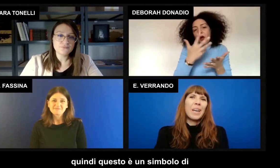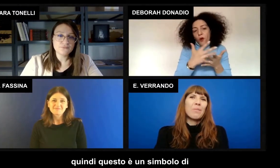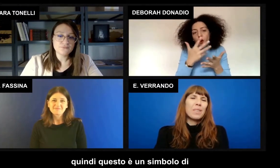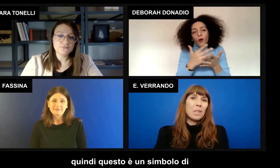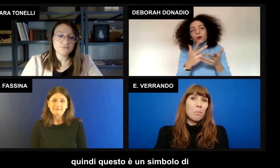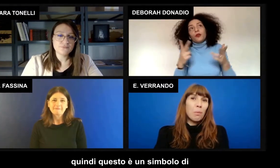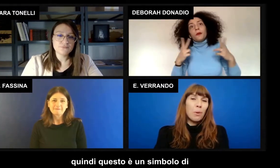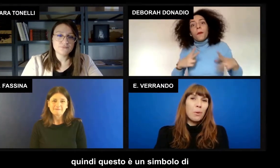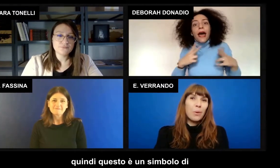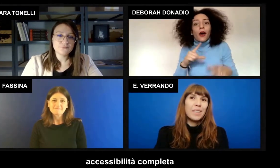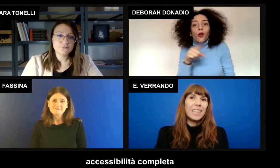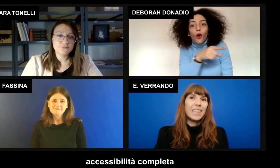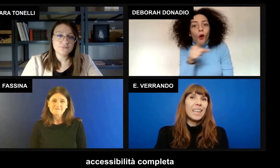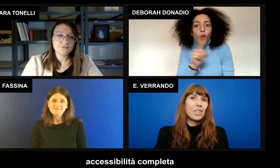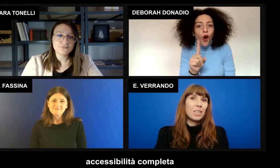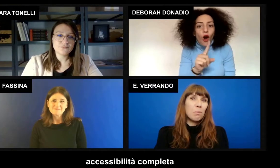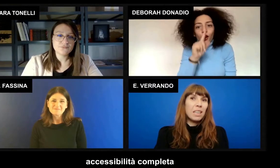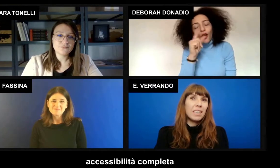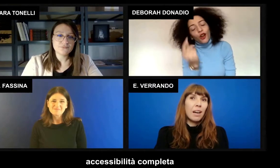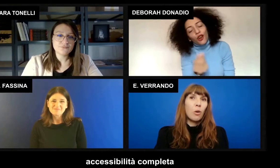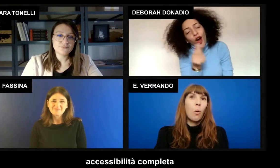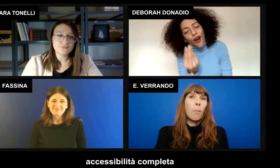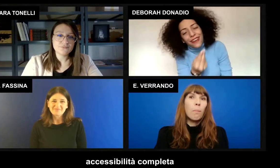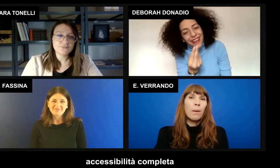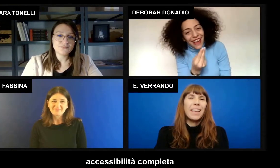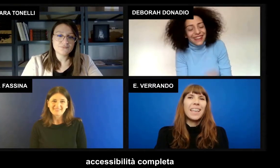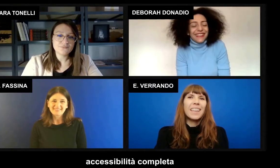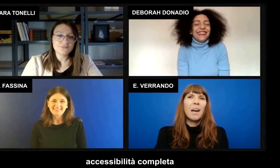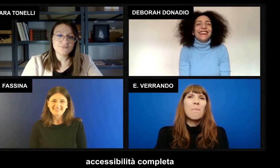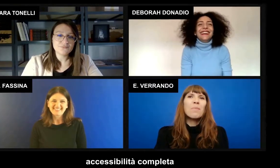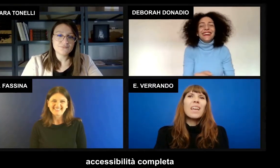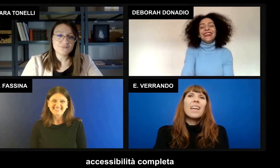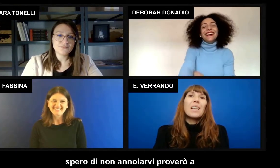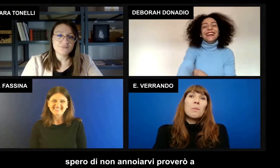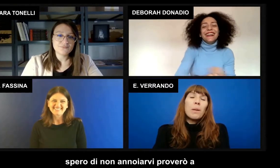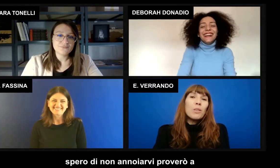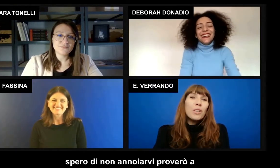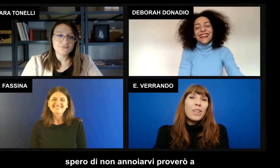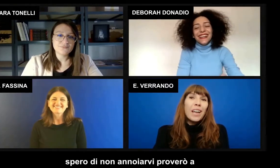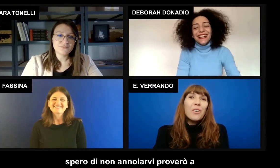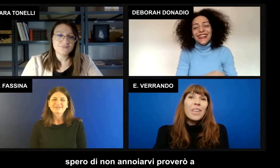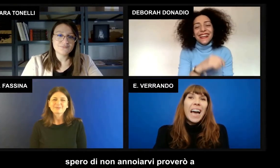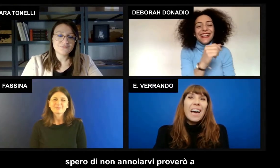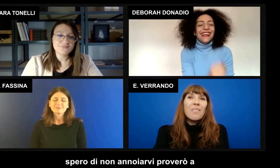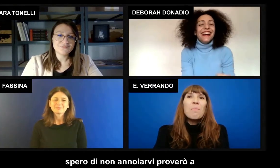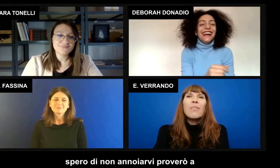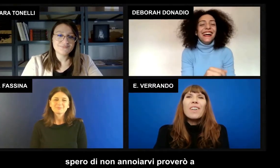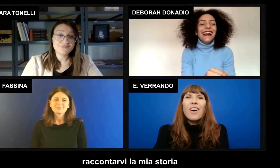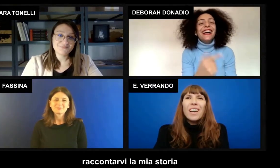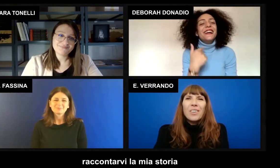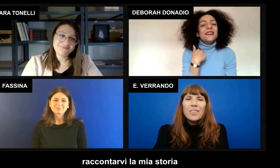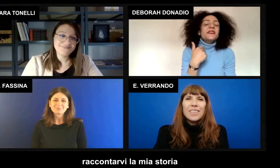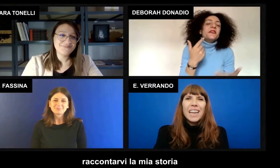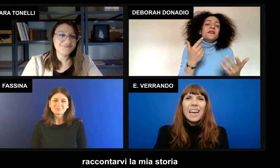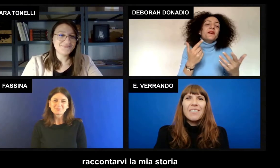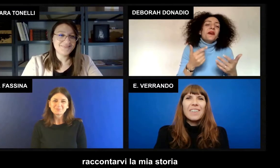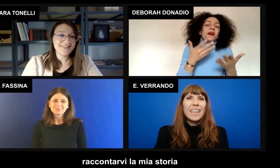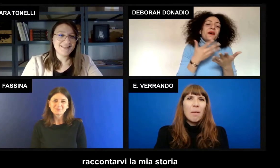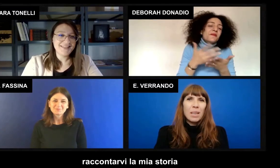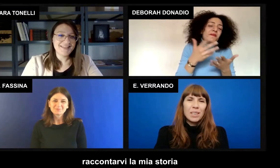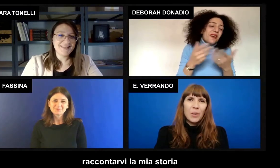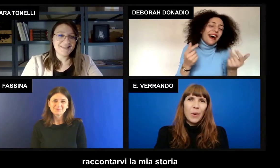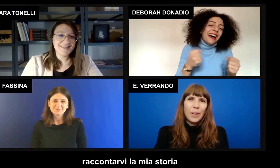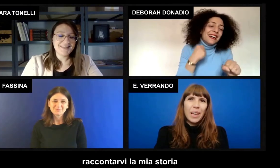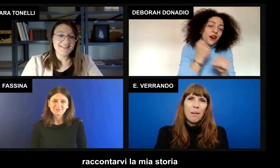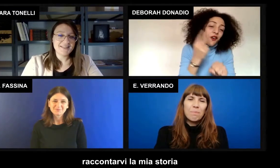è un simbolo di accessibilità completa. Spero di non annoiarvi, proverò a raccontarvi